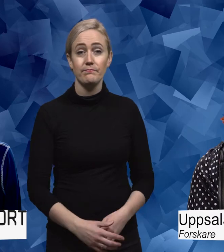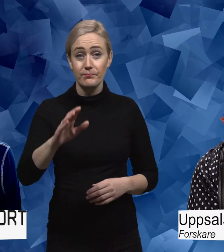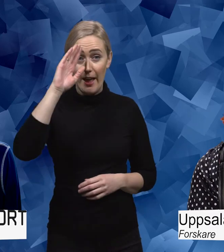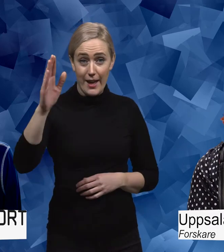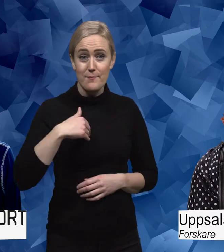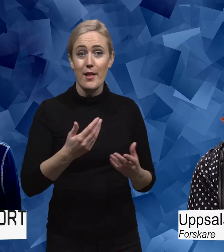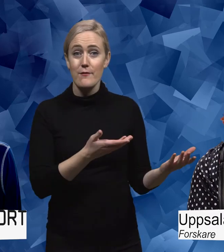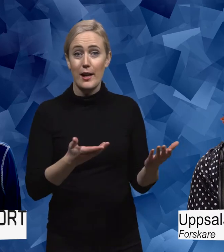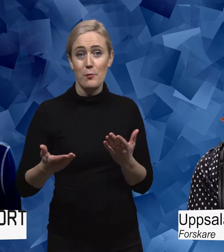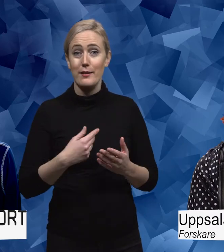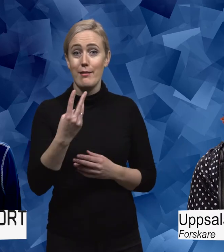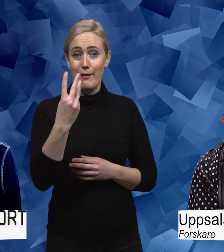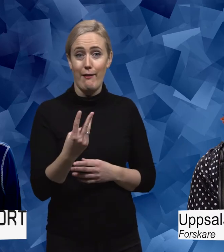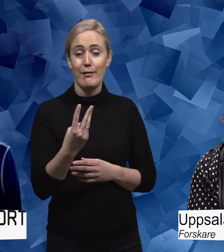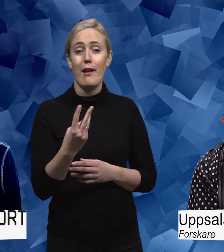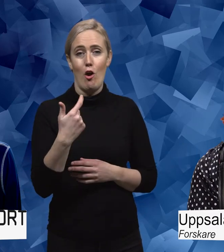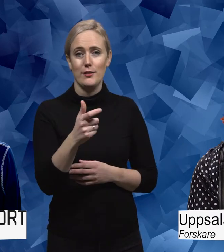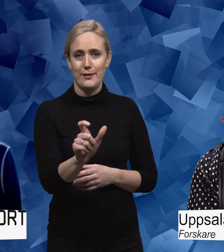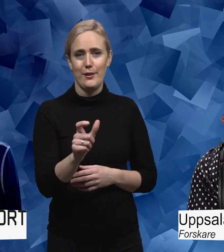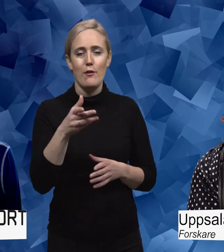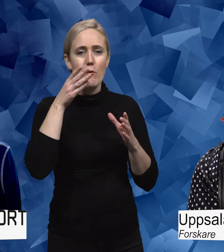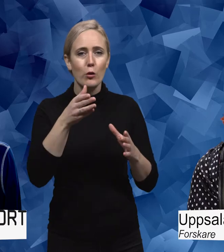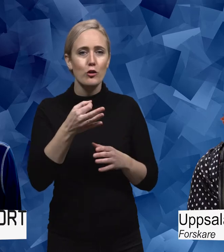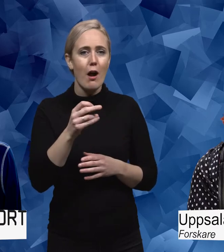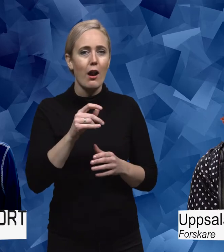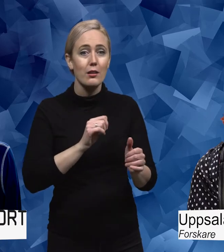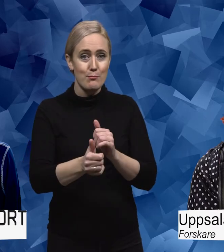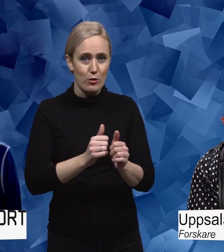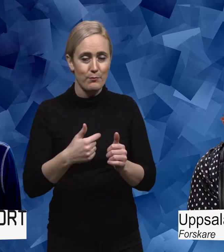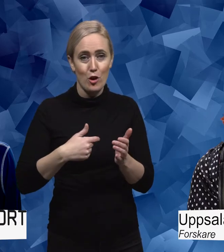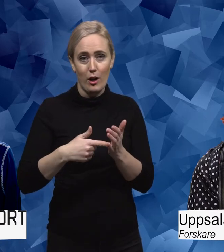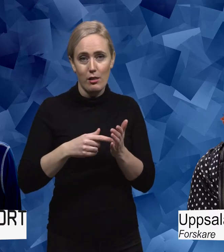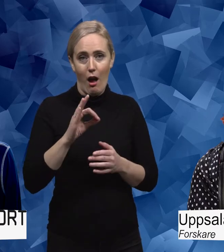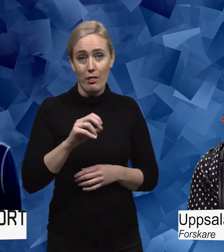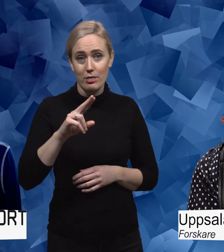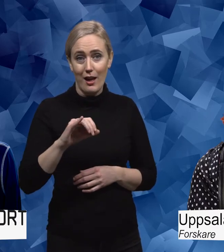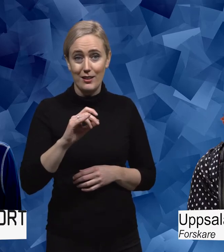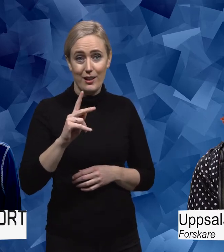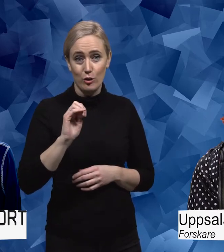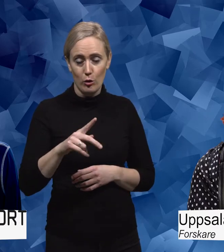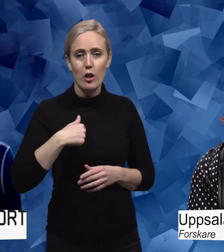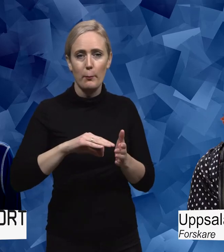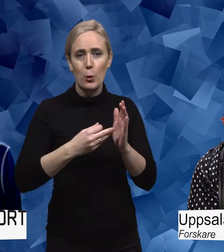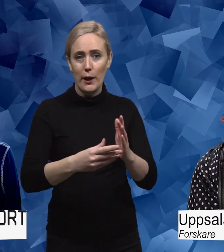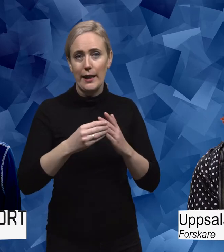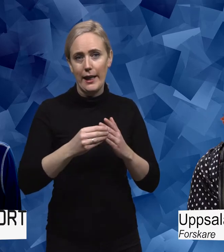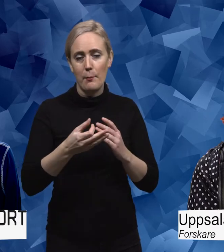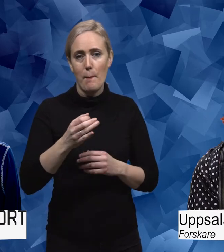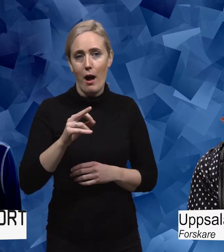Hej! Välkommen till det tredje avsnittet av Fokus Parasport. Jag heter Hanna Isaksson och jag är projektledare på Parasport